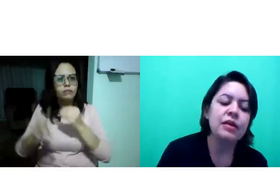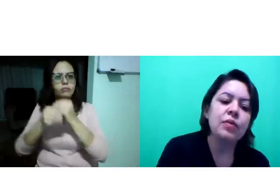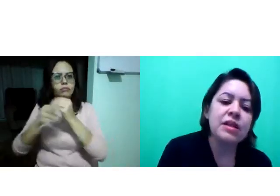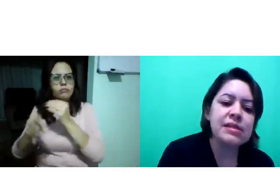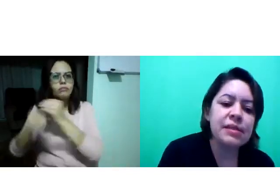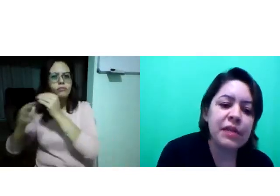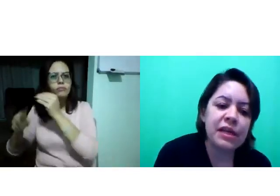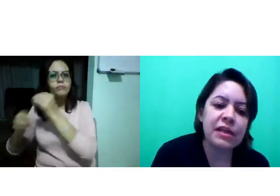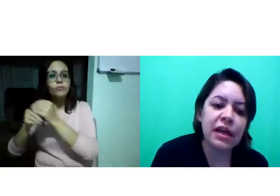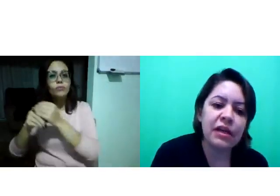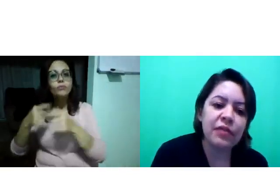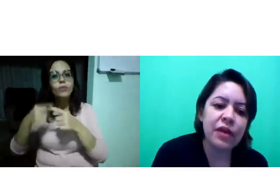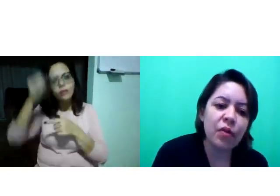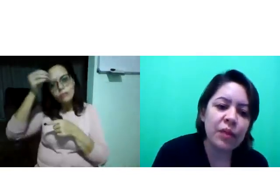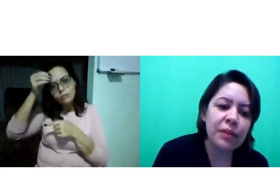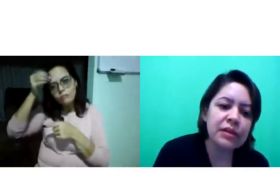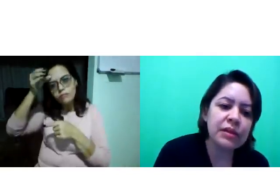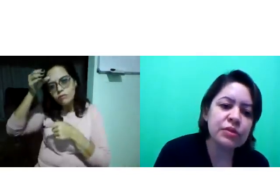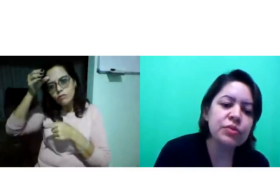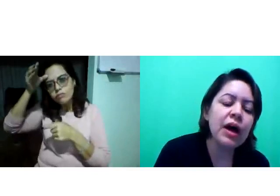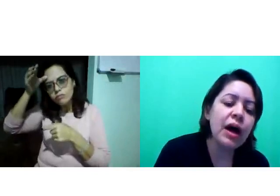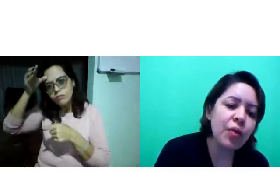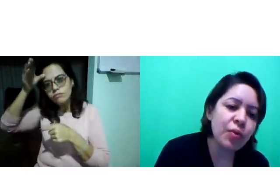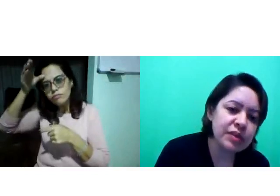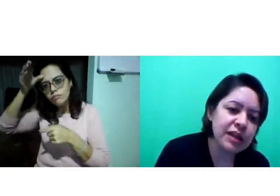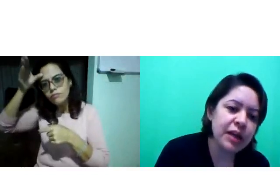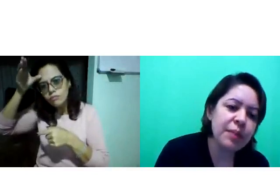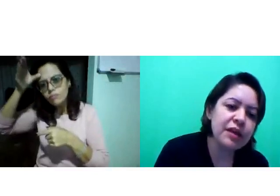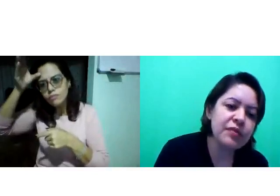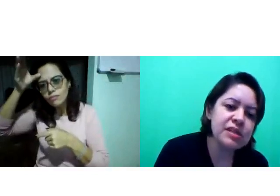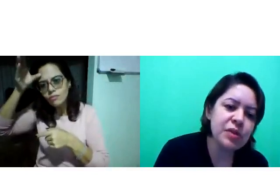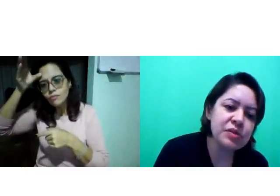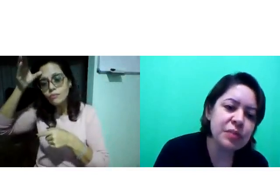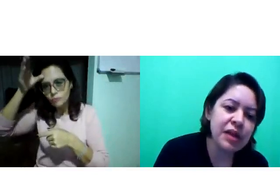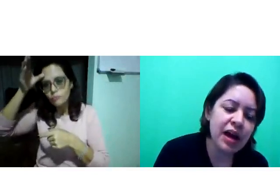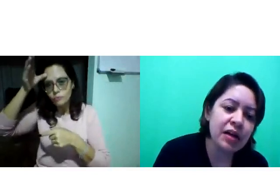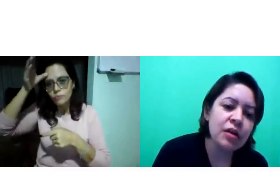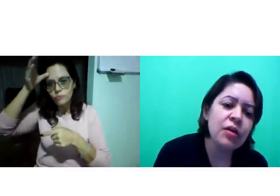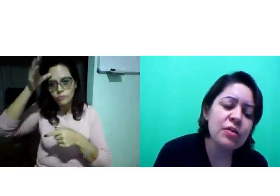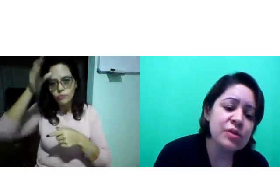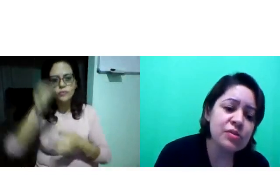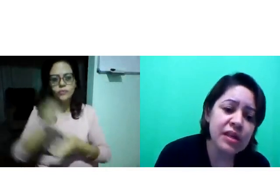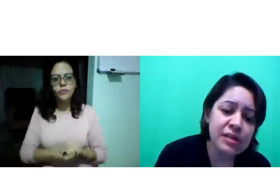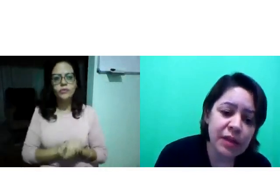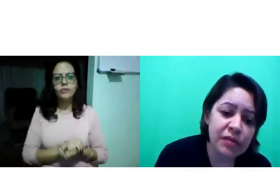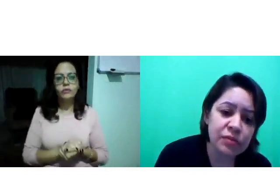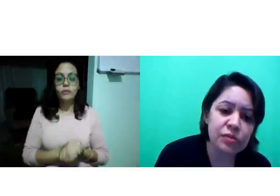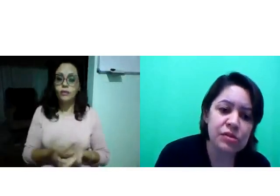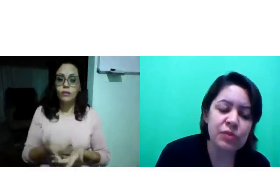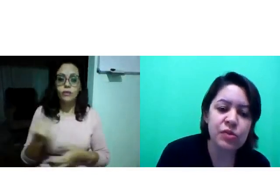Então, uma disciplina, ela vem complementando a outra, né? Para que vocês possam ampliar os seus